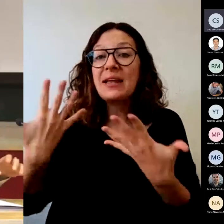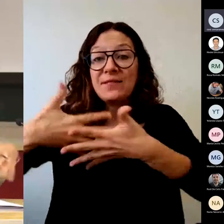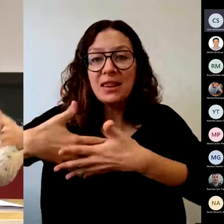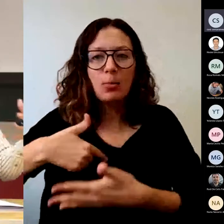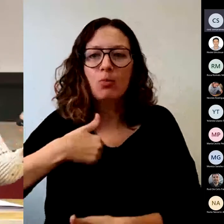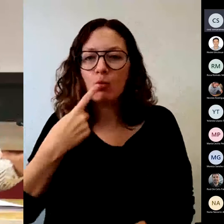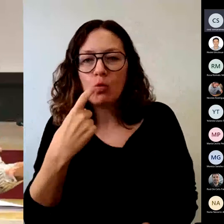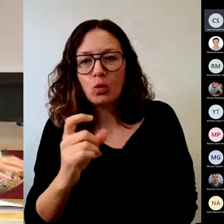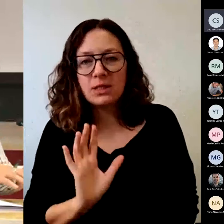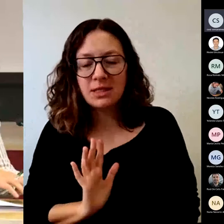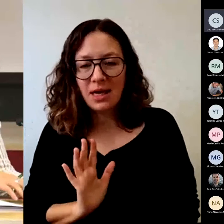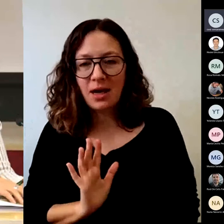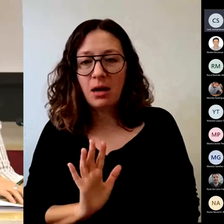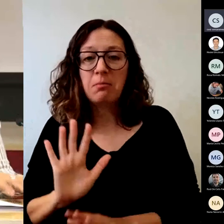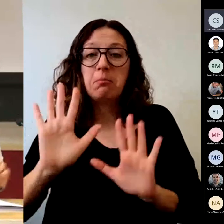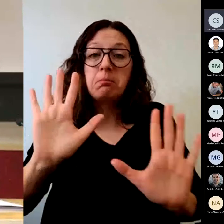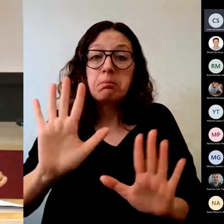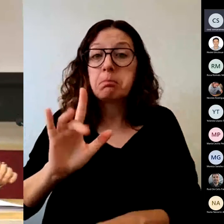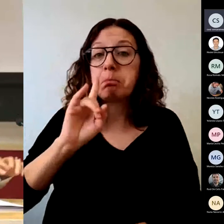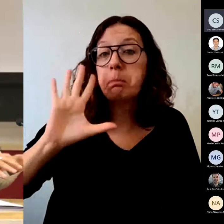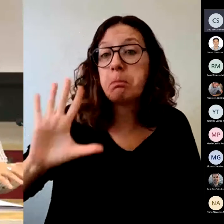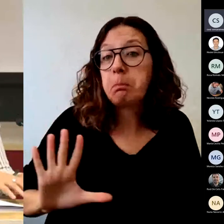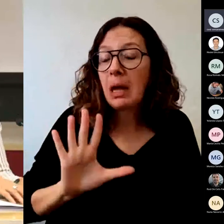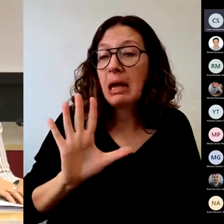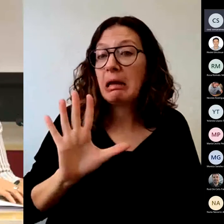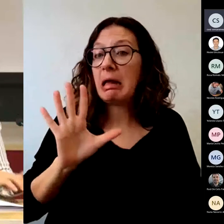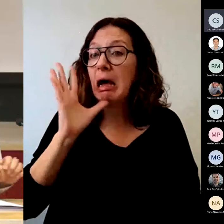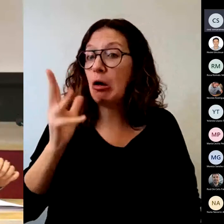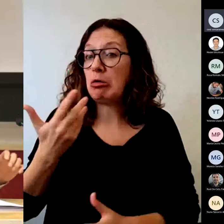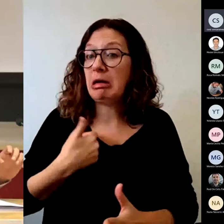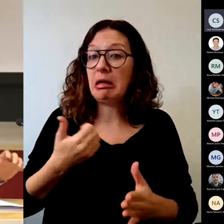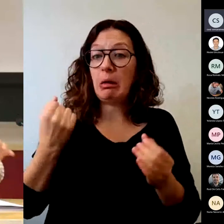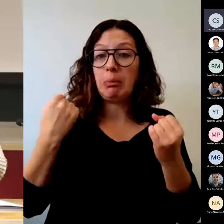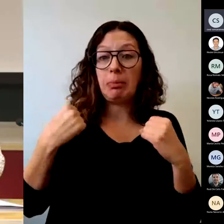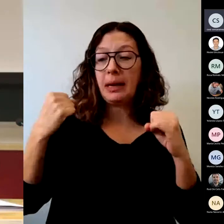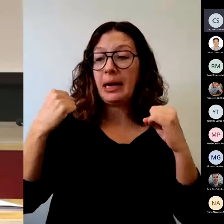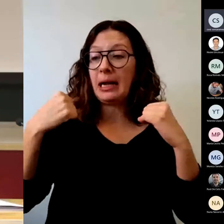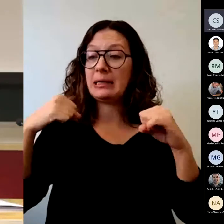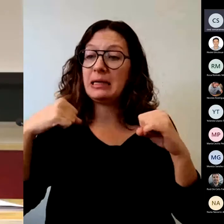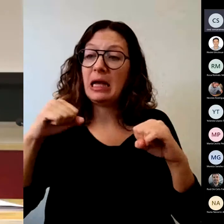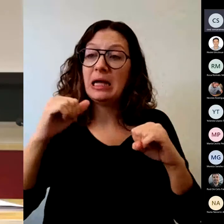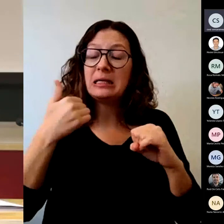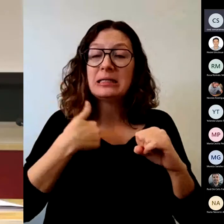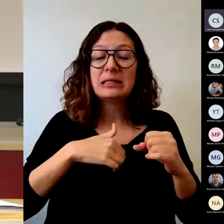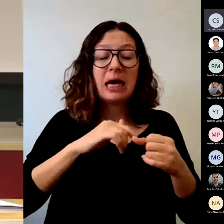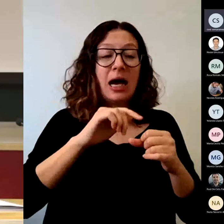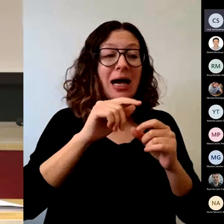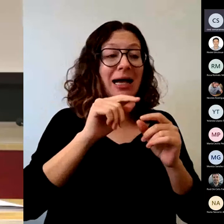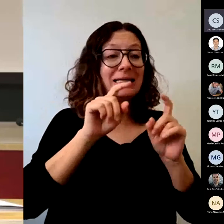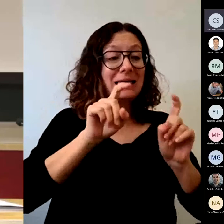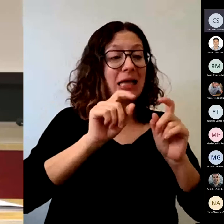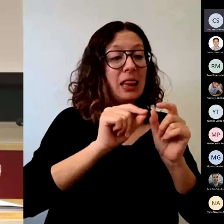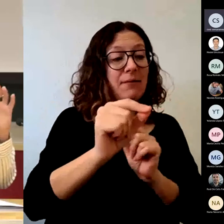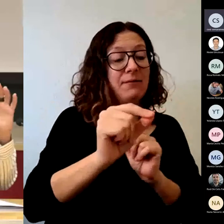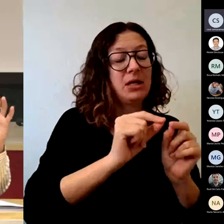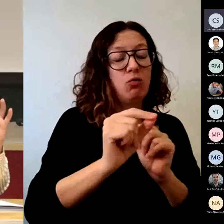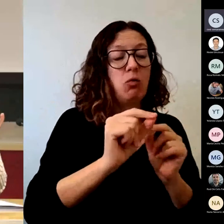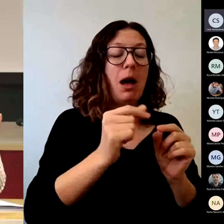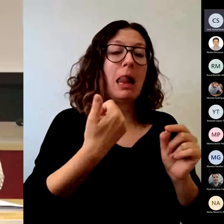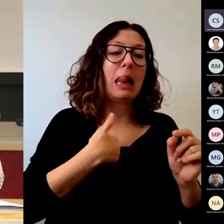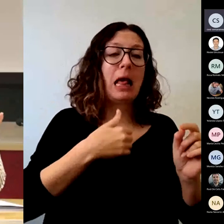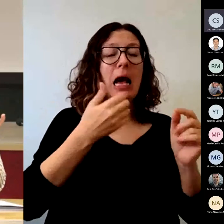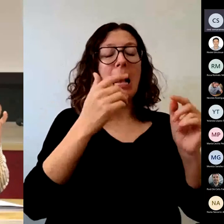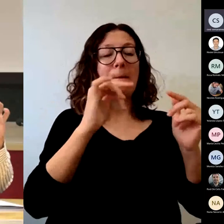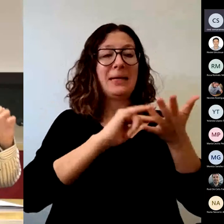que ya después de la práctica, metodológicamente en enseñanza virtual, pues ya tenemos más cautas, en presencial también, pero la